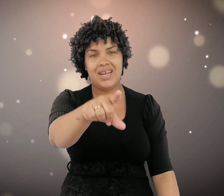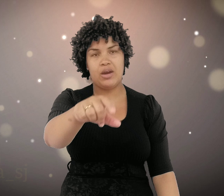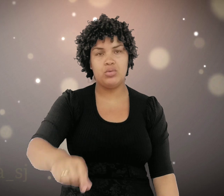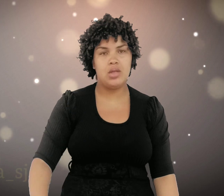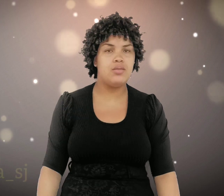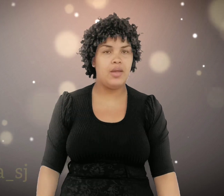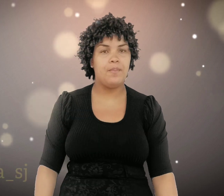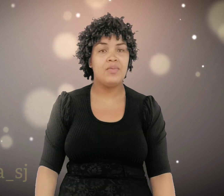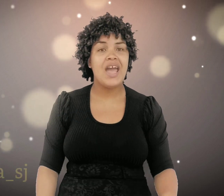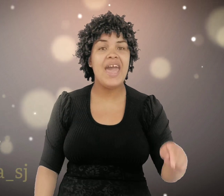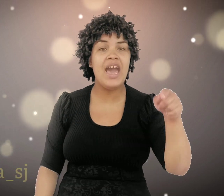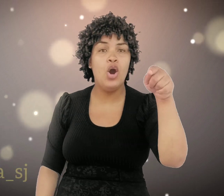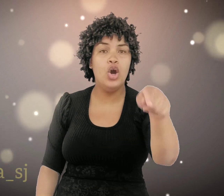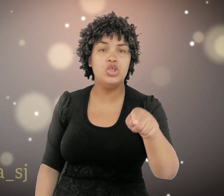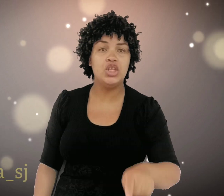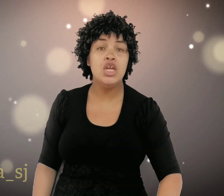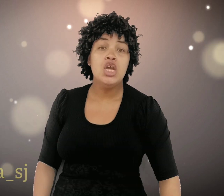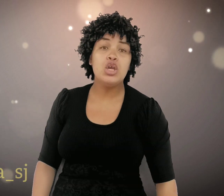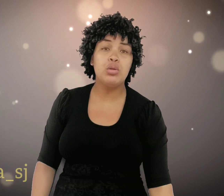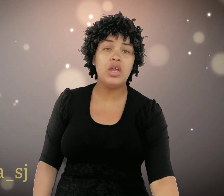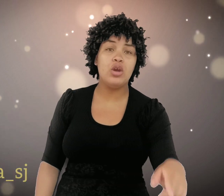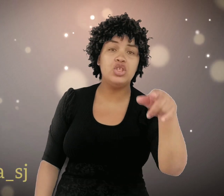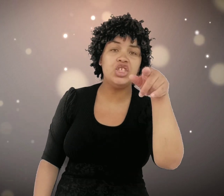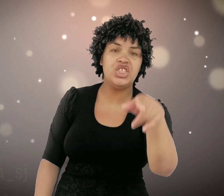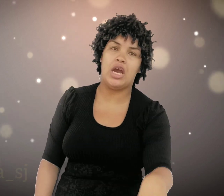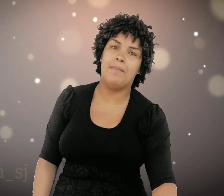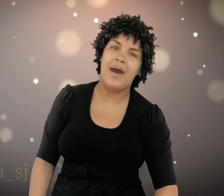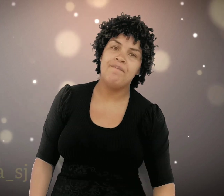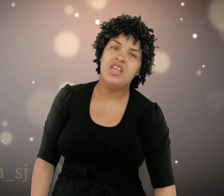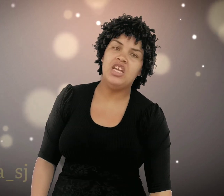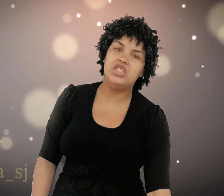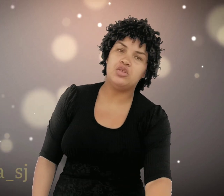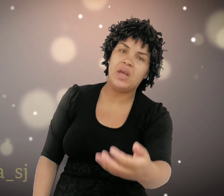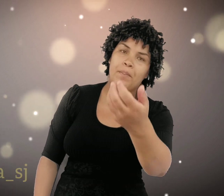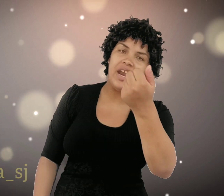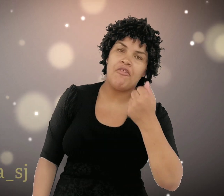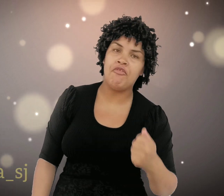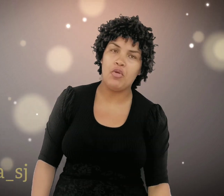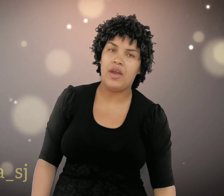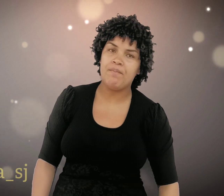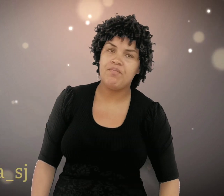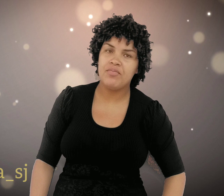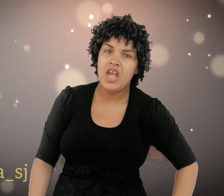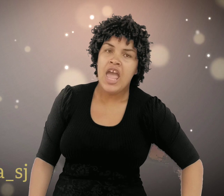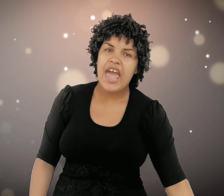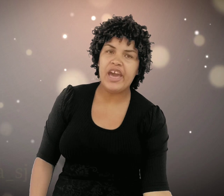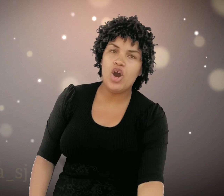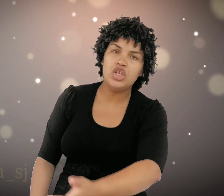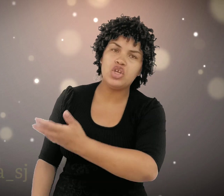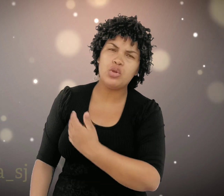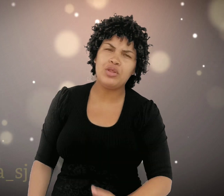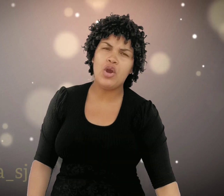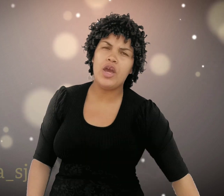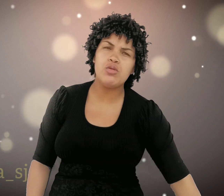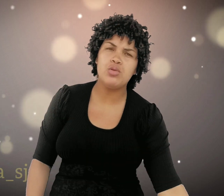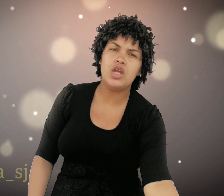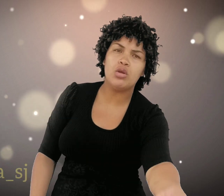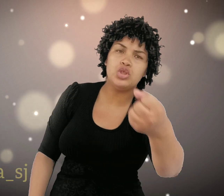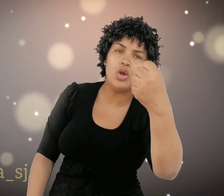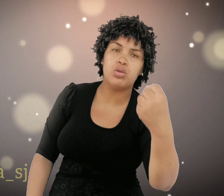irá acontecer. É hoje que o Senhor te chama e dizem para fora. É hoje que o Senhor ressuscita os teus